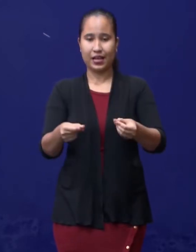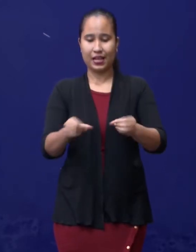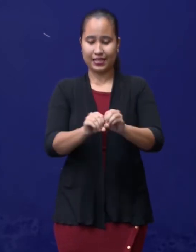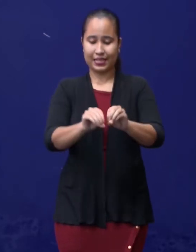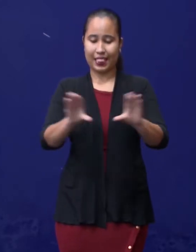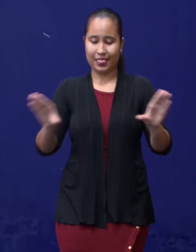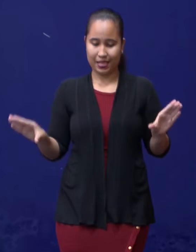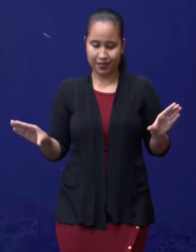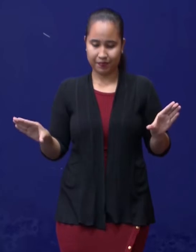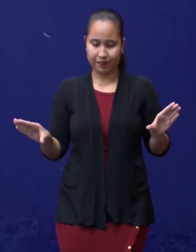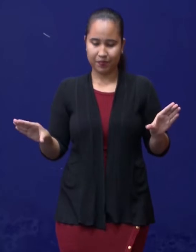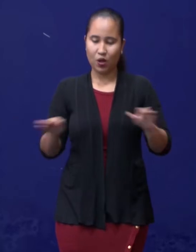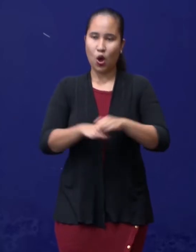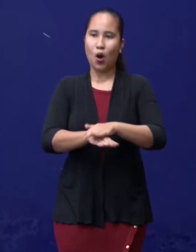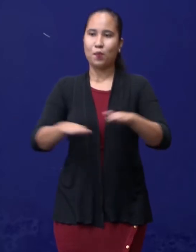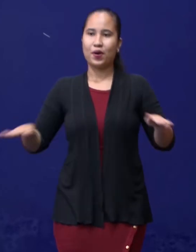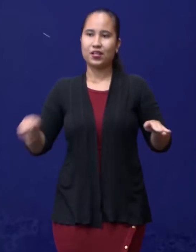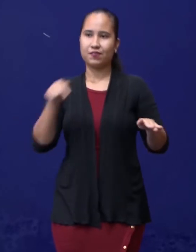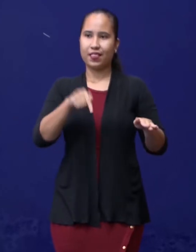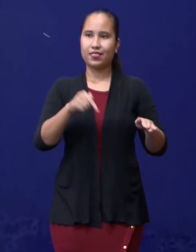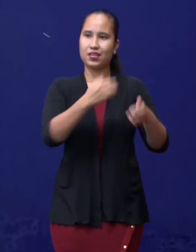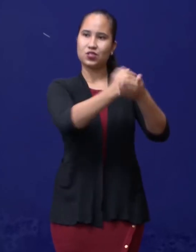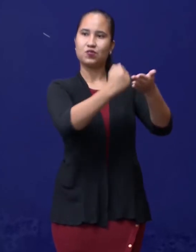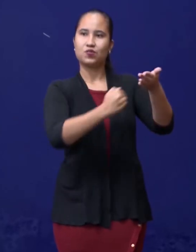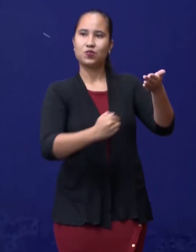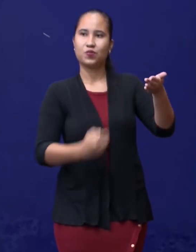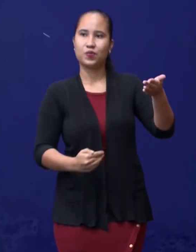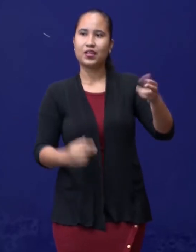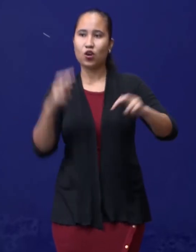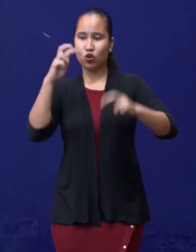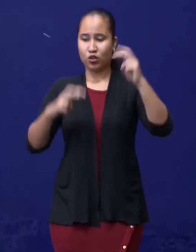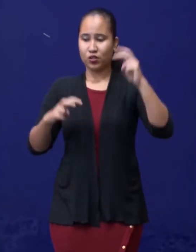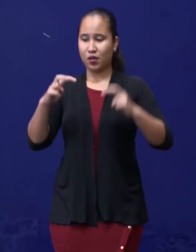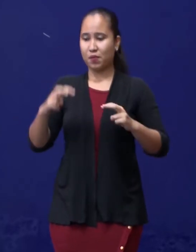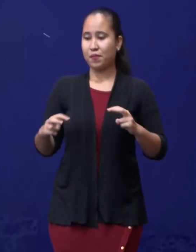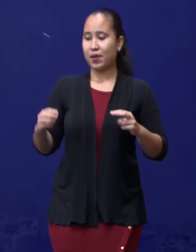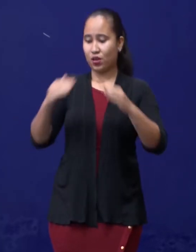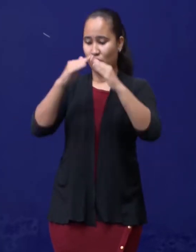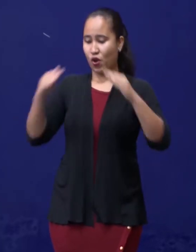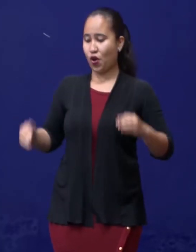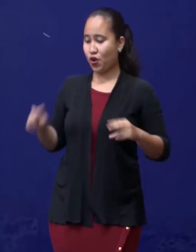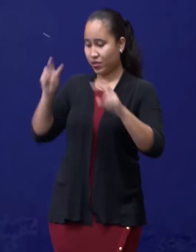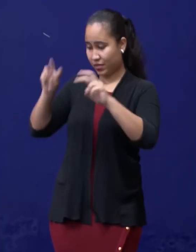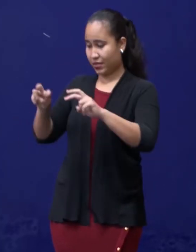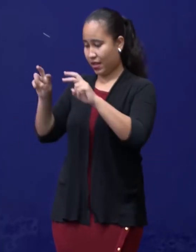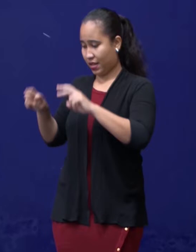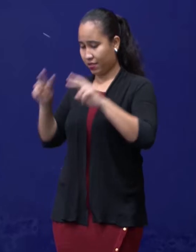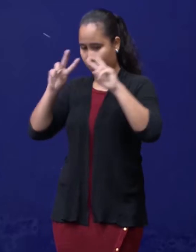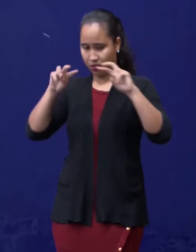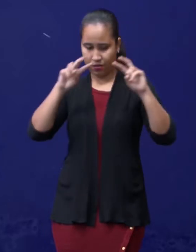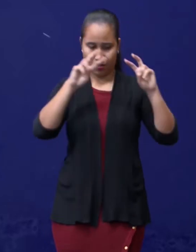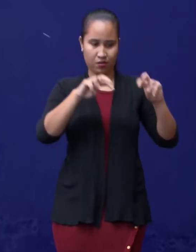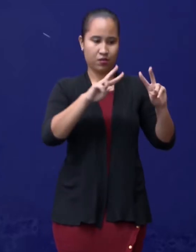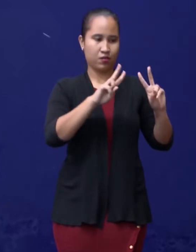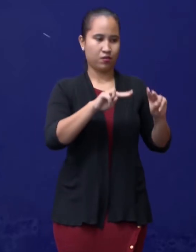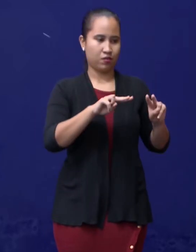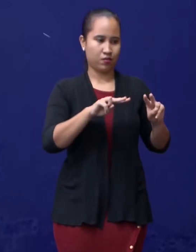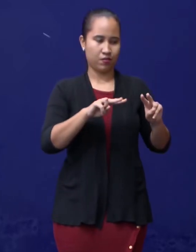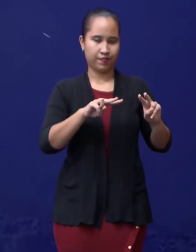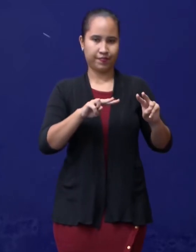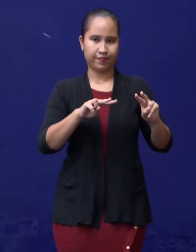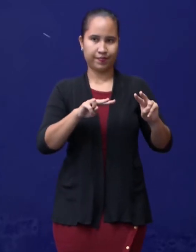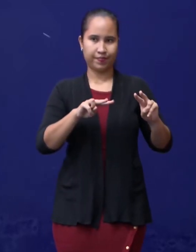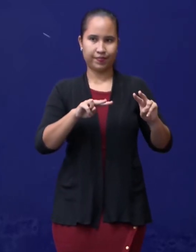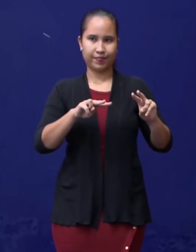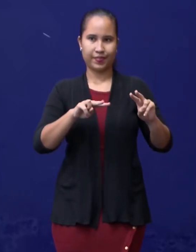basis van de voorwaarden zijn er controles gehouden bij de mensen thuis en toen alles op een rij gezet dus positief was,